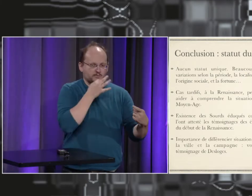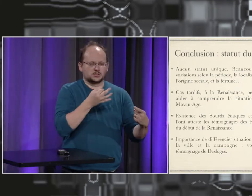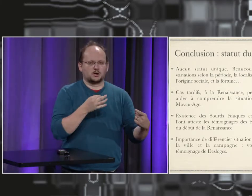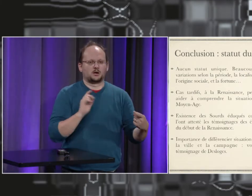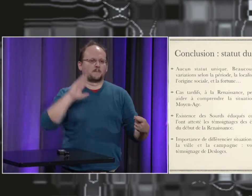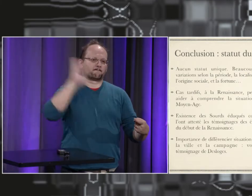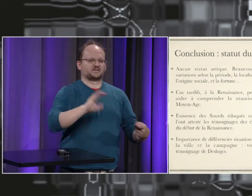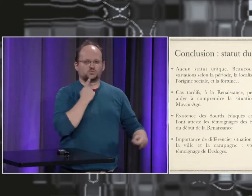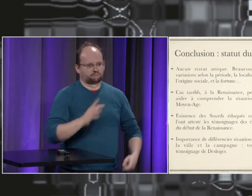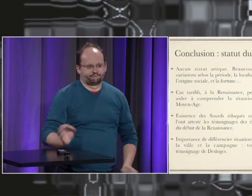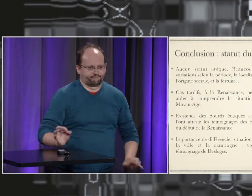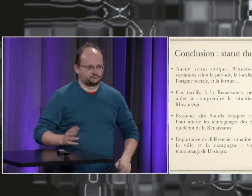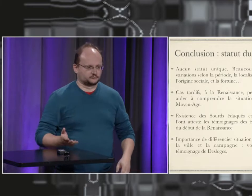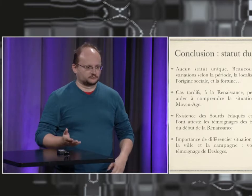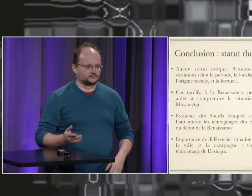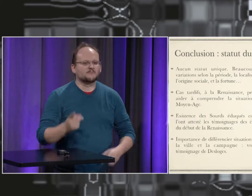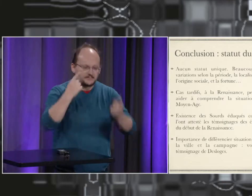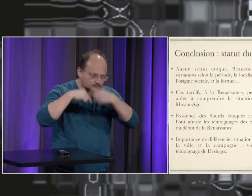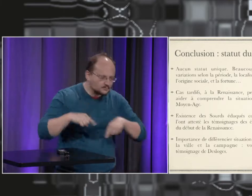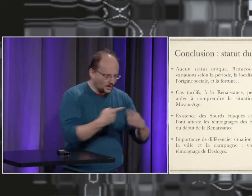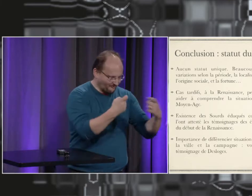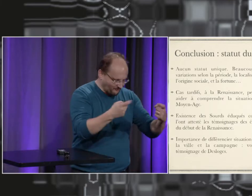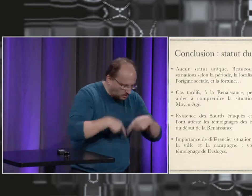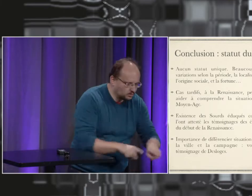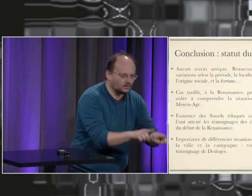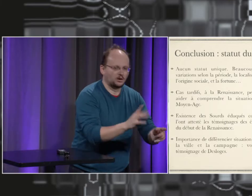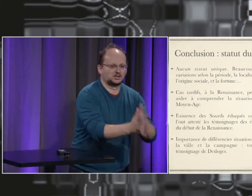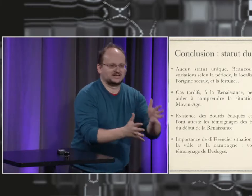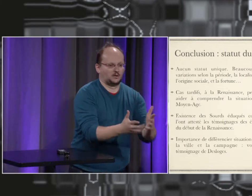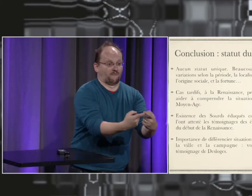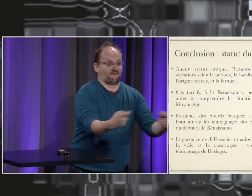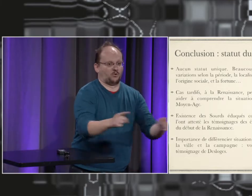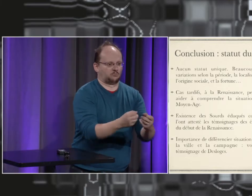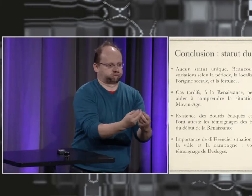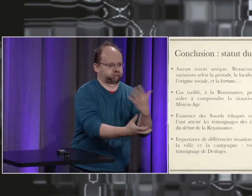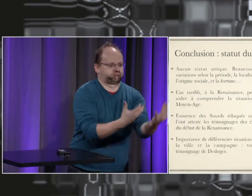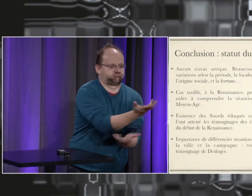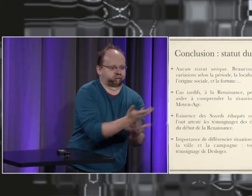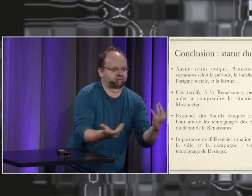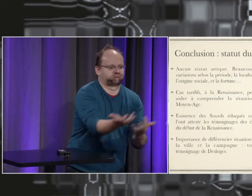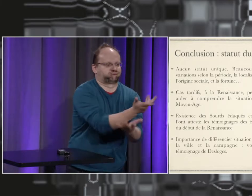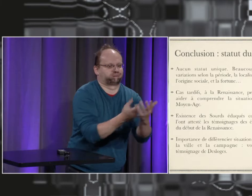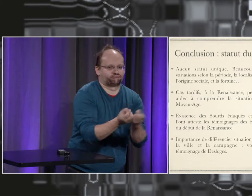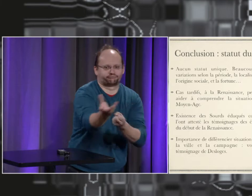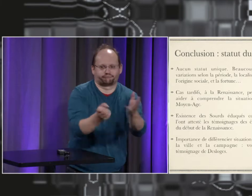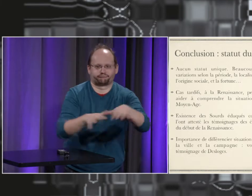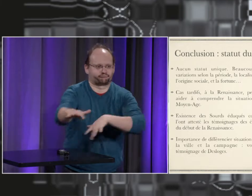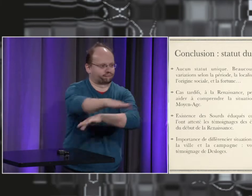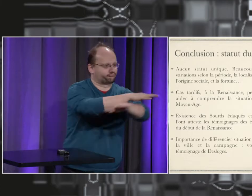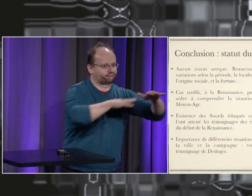communautés monastiques on retrouve des sourds dans toutes les couches de la société du Moyen-Âge et on s'aperçoit qu'il